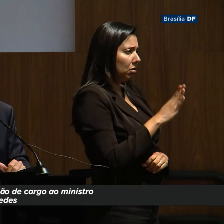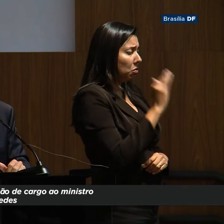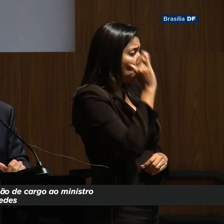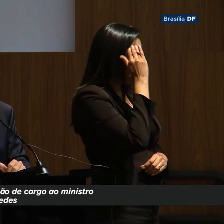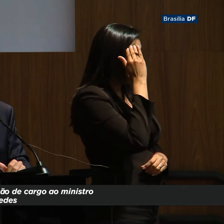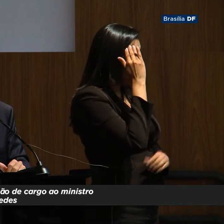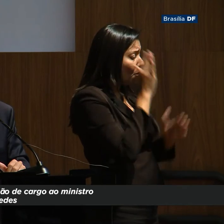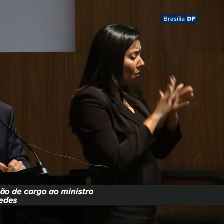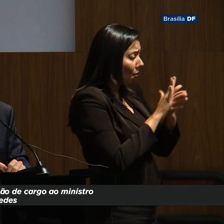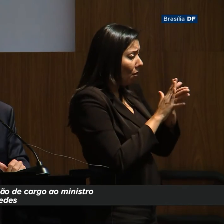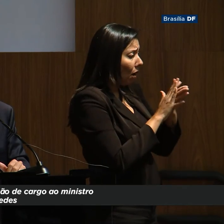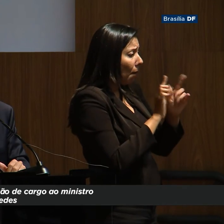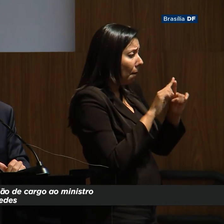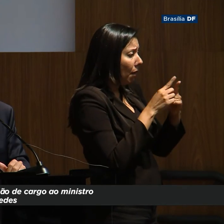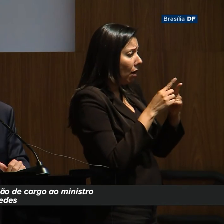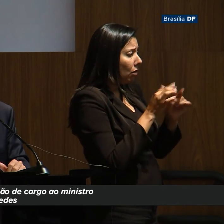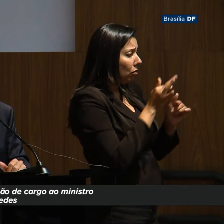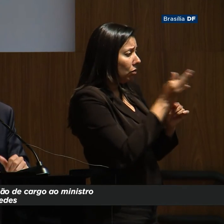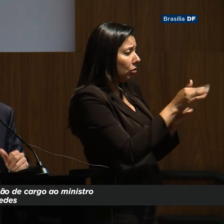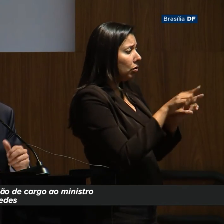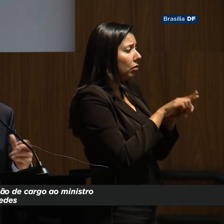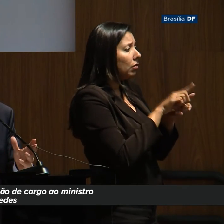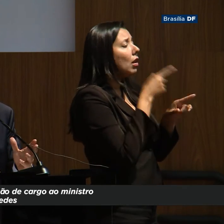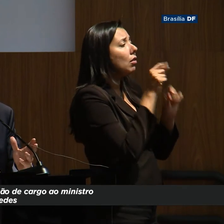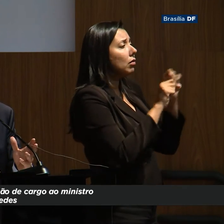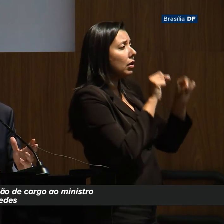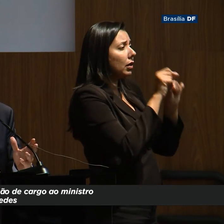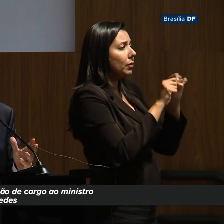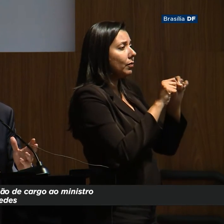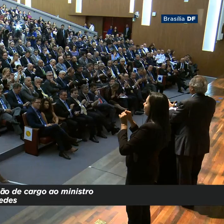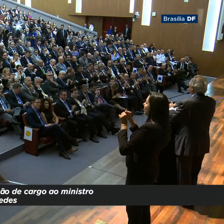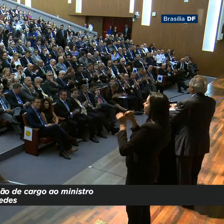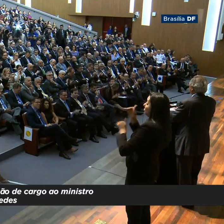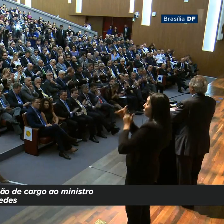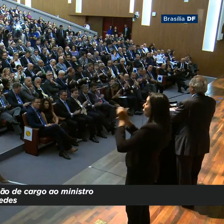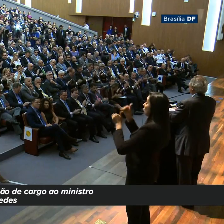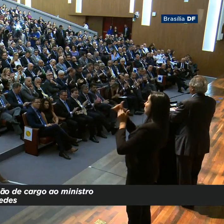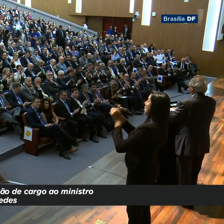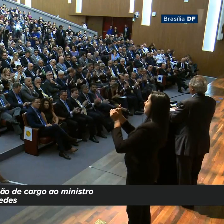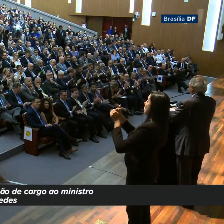mas era um homem que estava à frente do seu tempo quando dizia, olha, essa revolução digital,